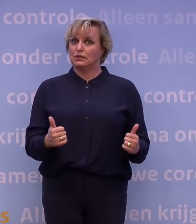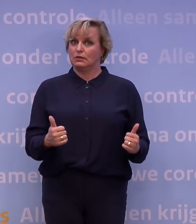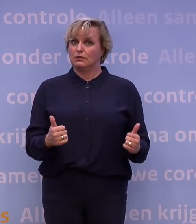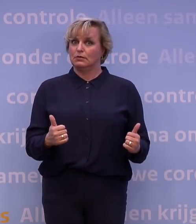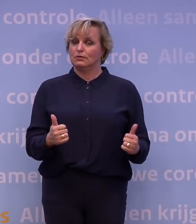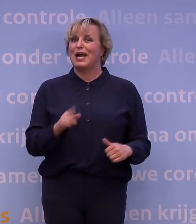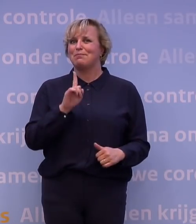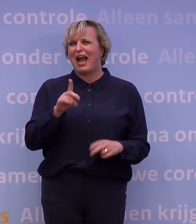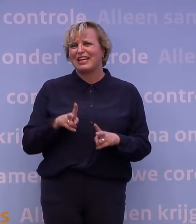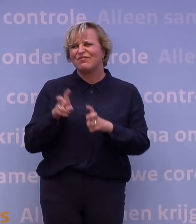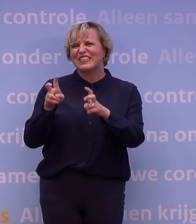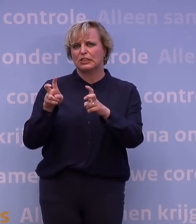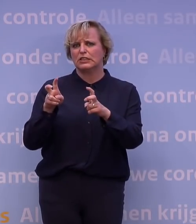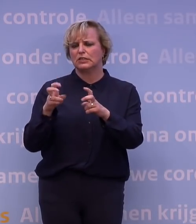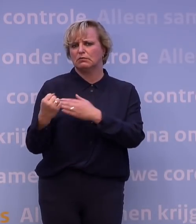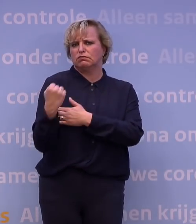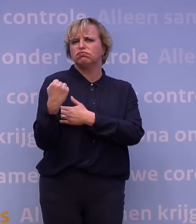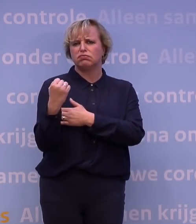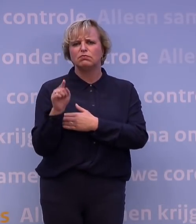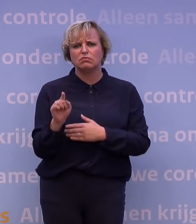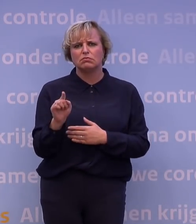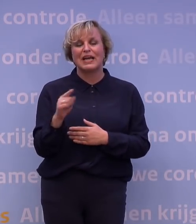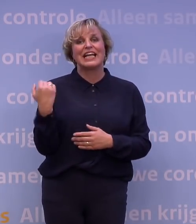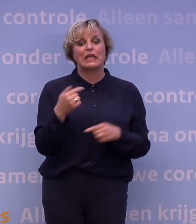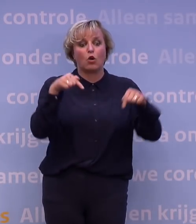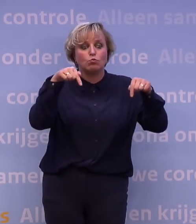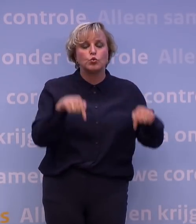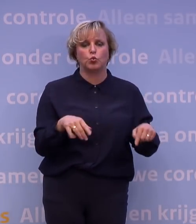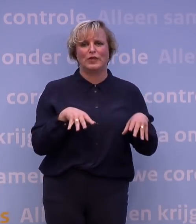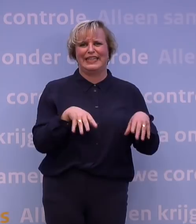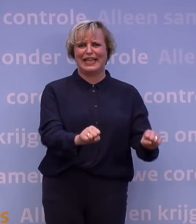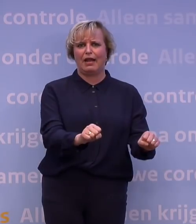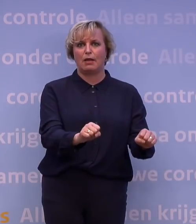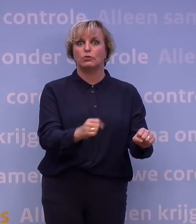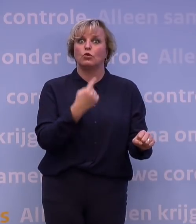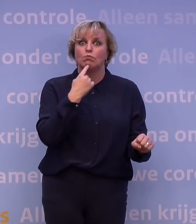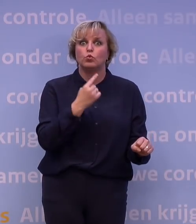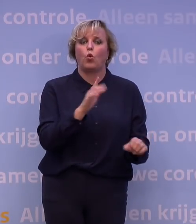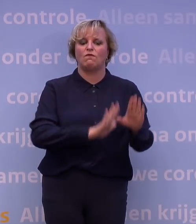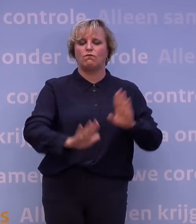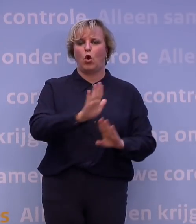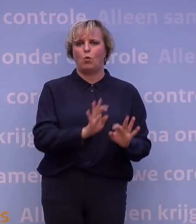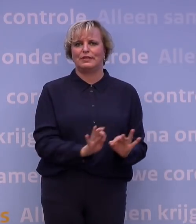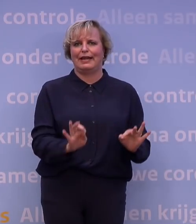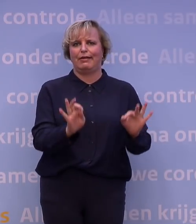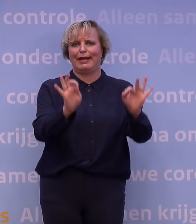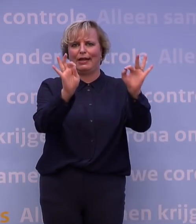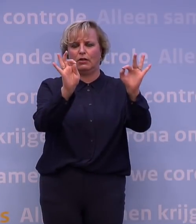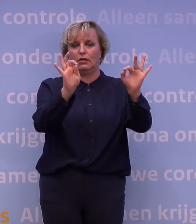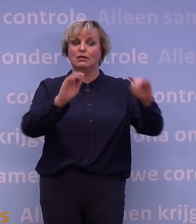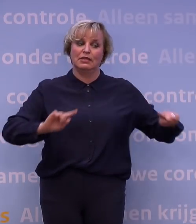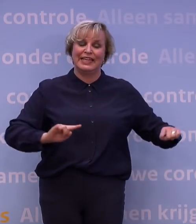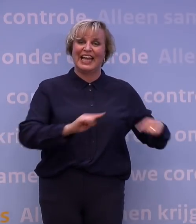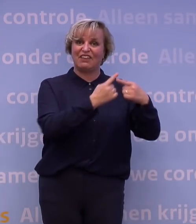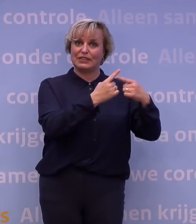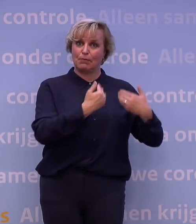het virus doet het beter en daarom moeten we nu ingrijpen om erger te voorkomen. Voor kwetsbare mensen om ons heen,